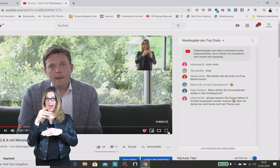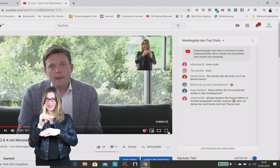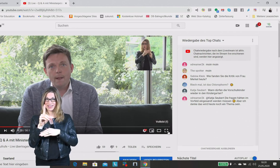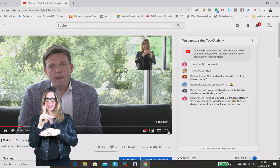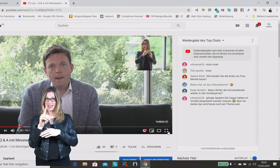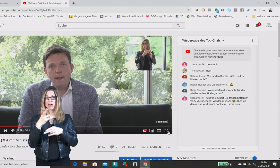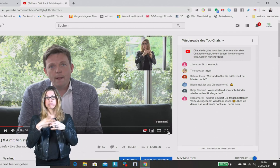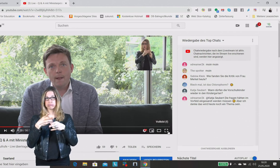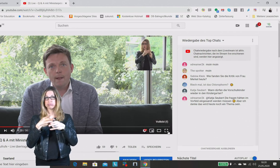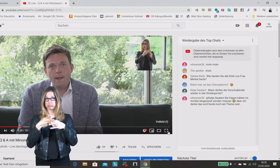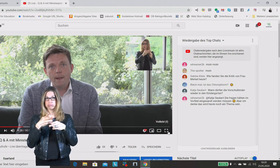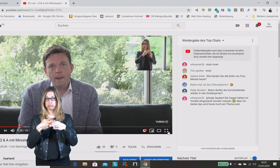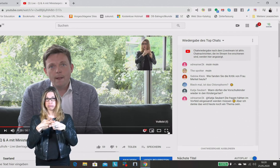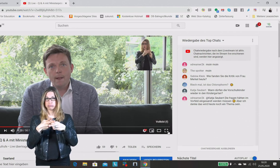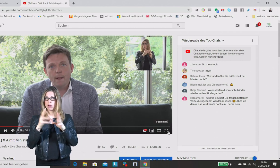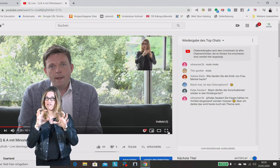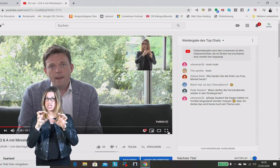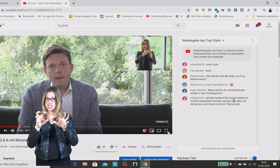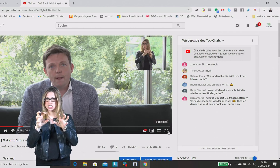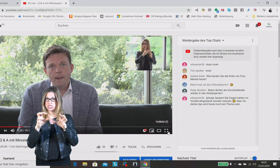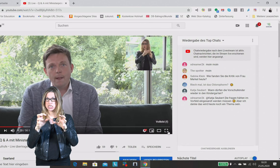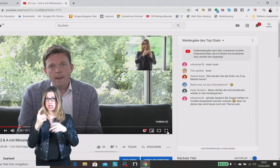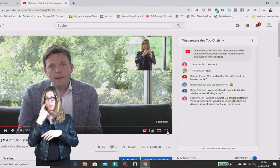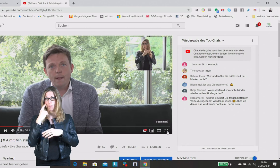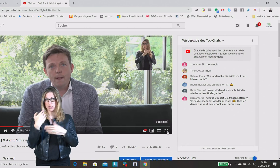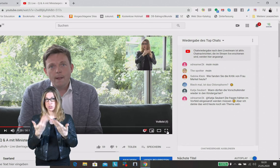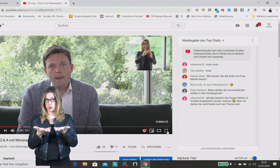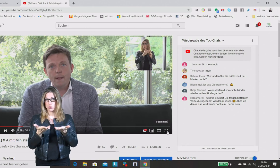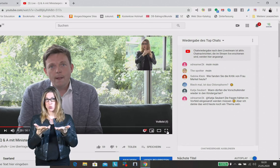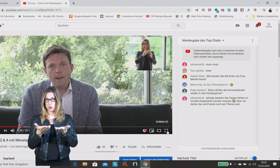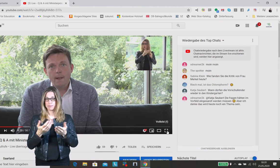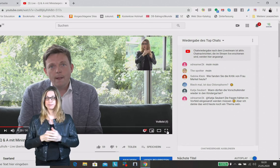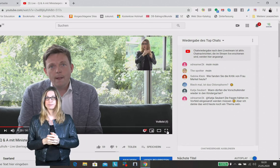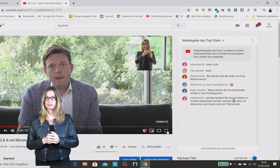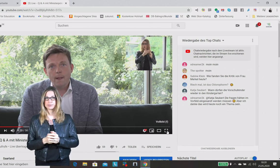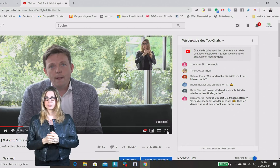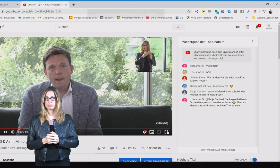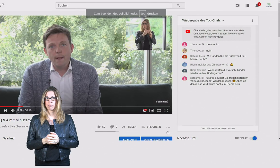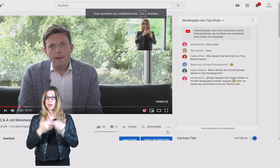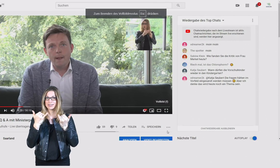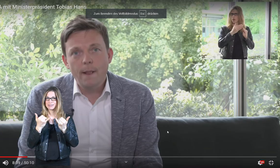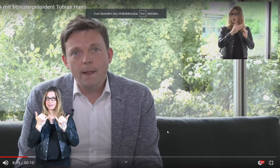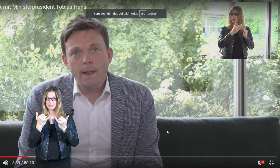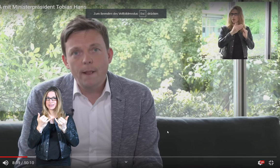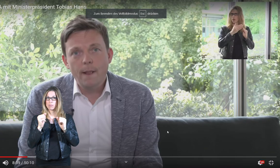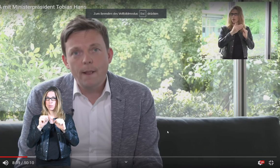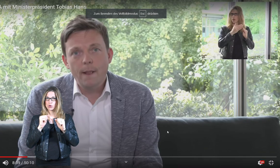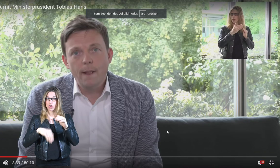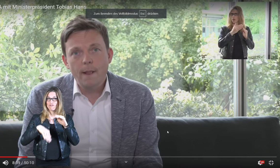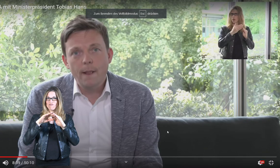im Fernsehen auch gewohnt sind. Und jetzt können Sie auch hier auf Vollbildmodus